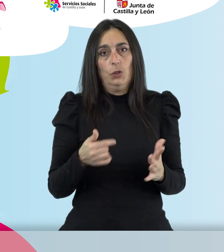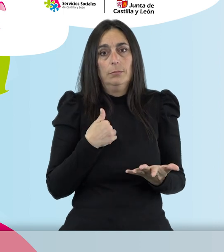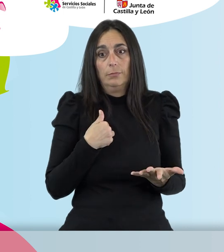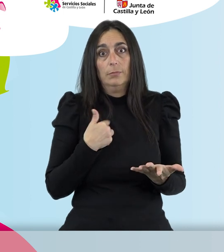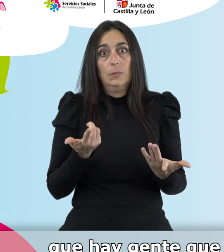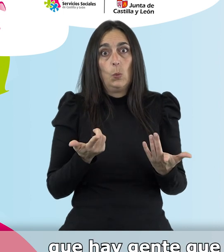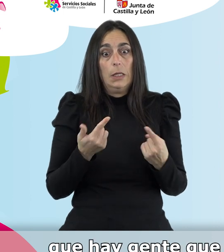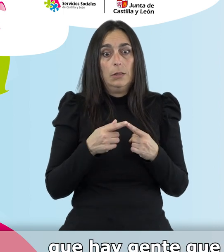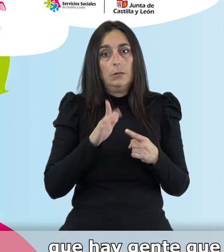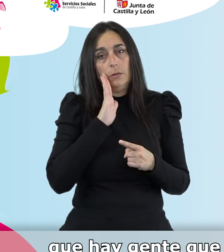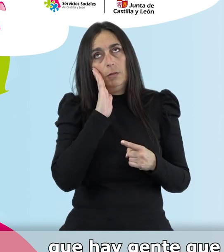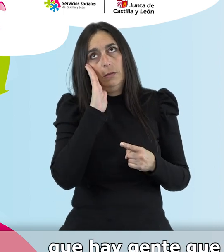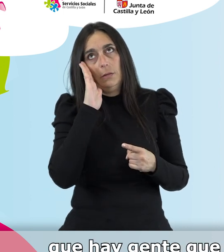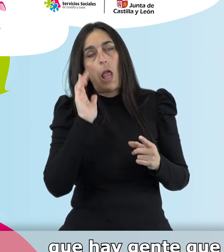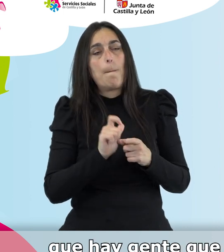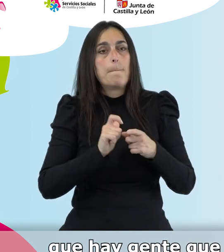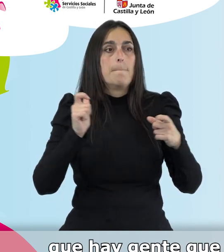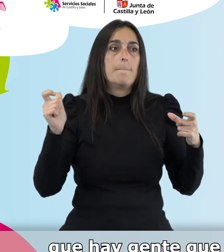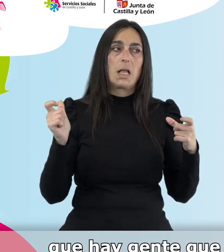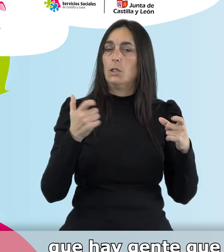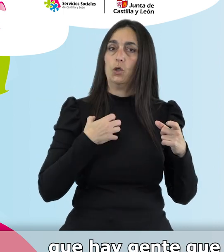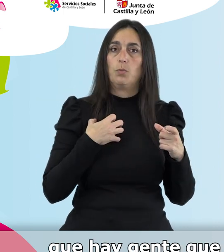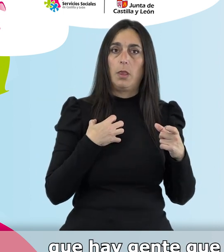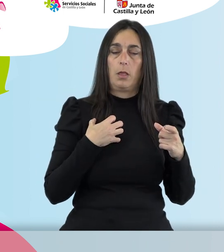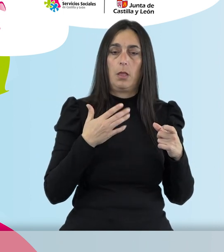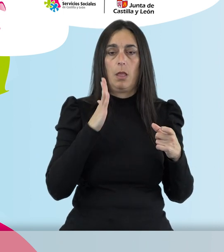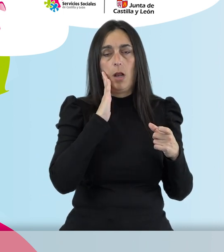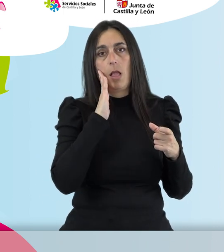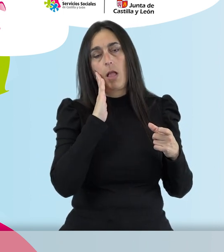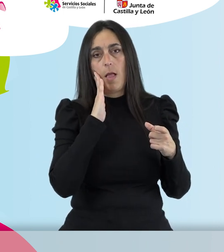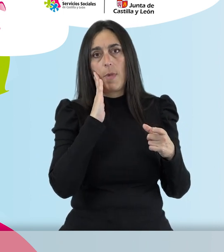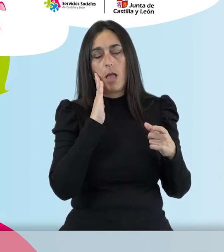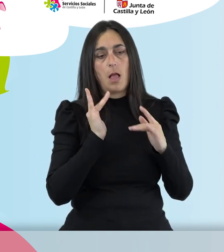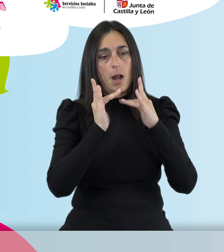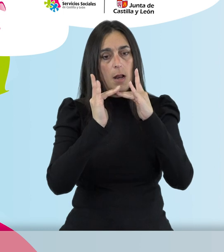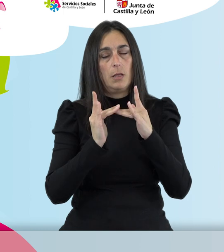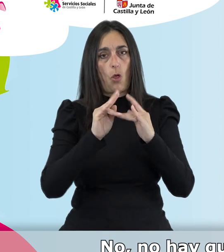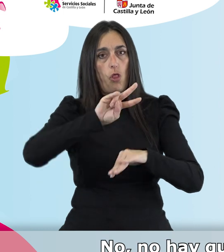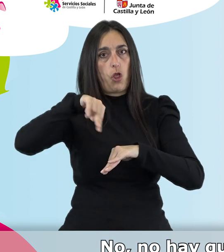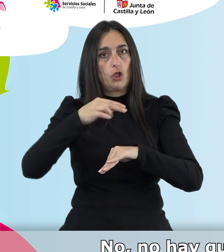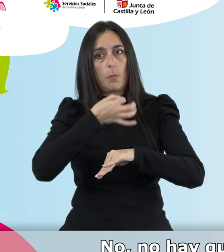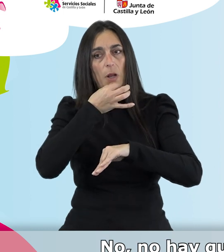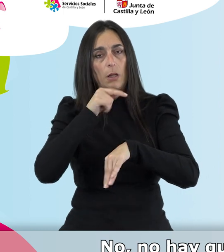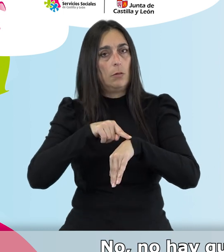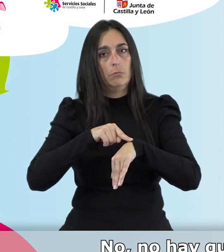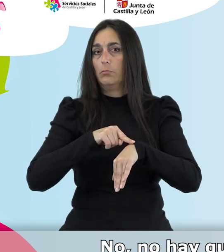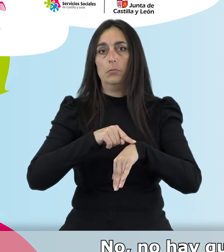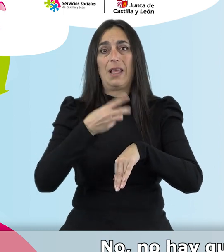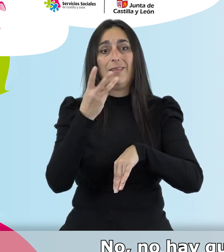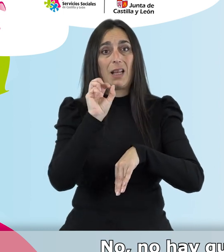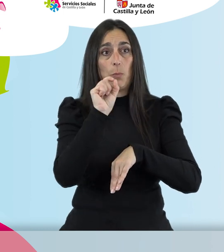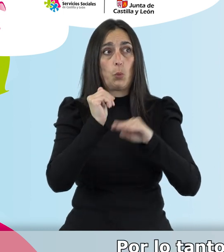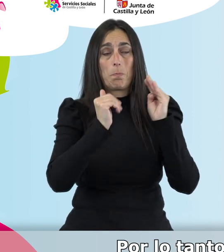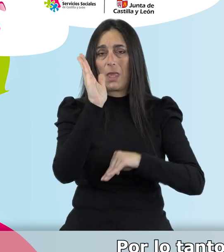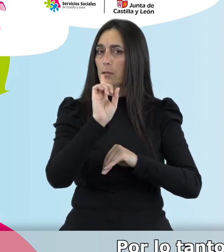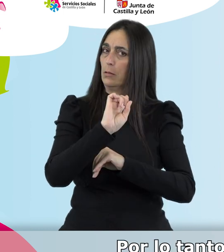aumentar la siesta, que hay gente que se va a dormir a la siesta y se mete en la cama y está dos horas. No, no hay que superar los 30